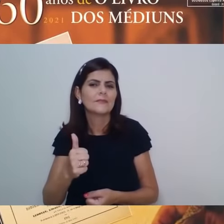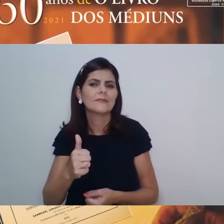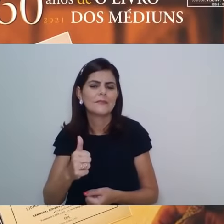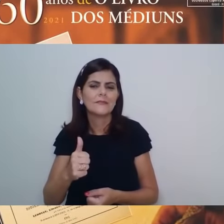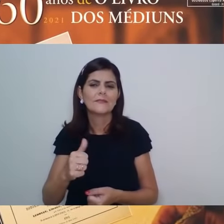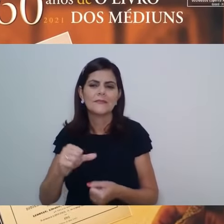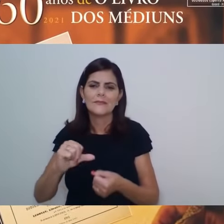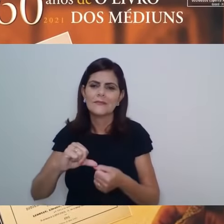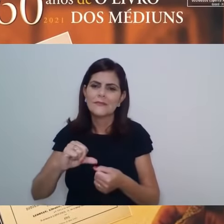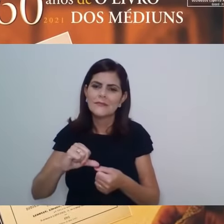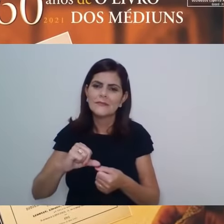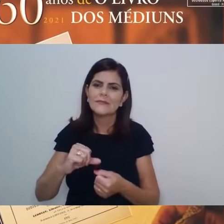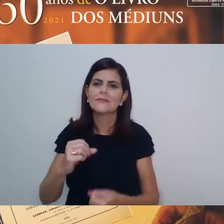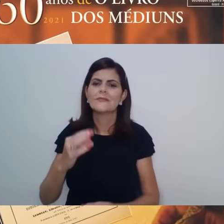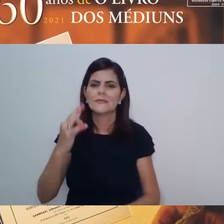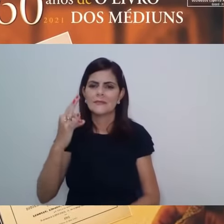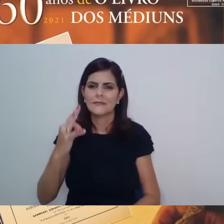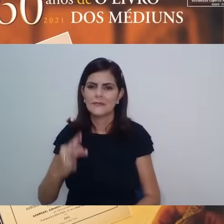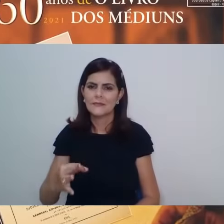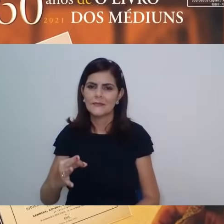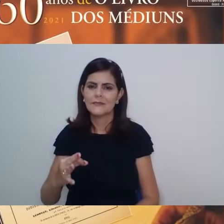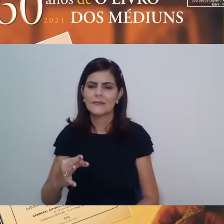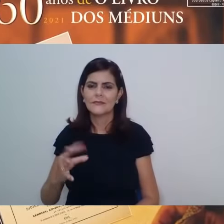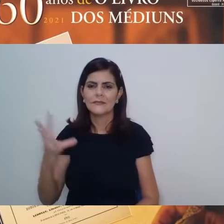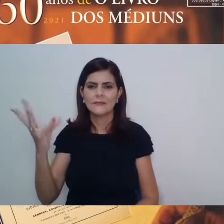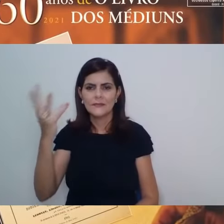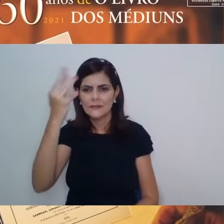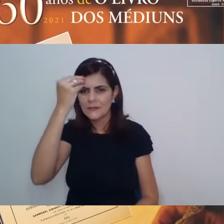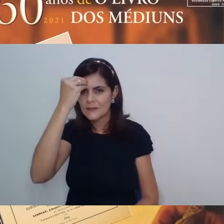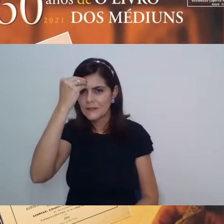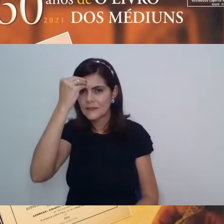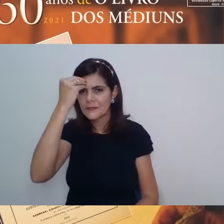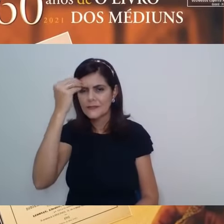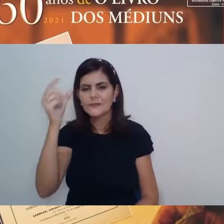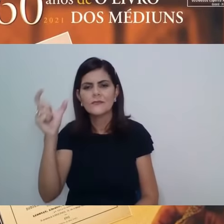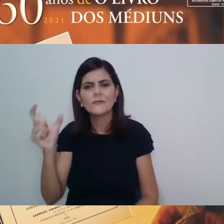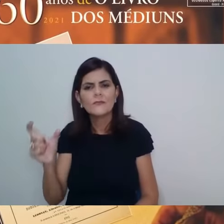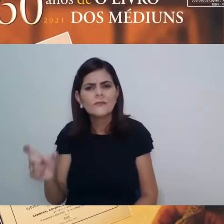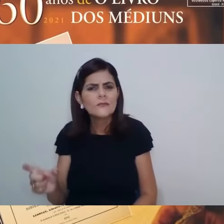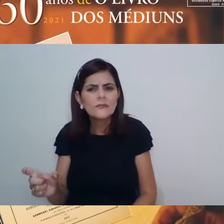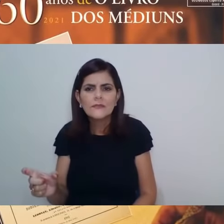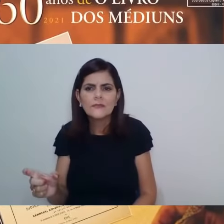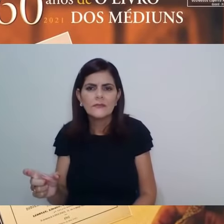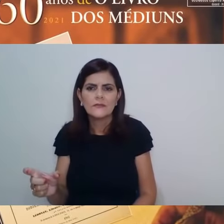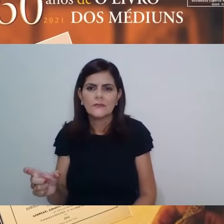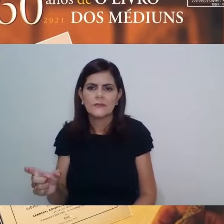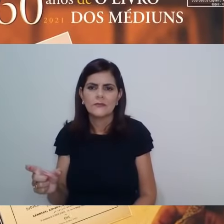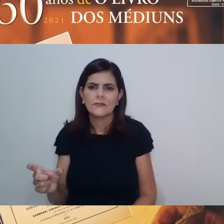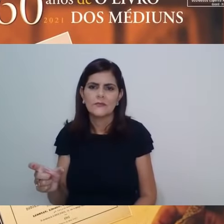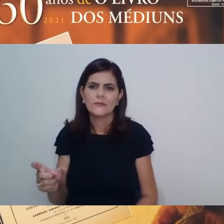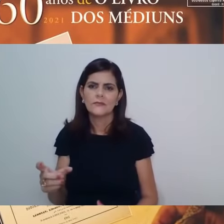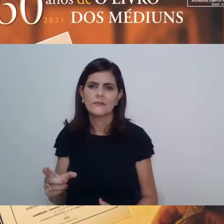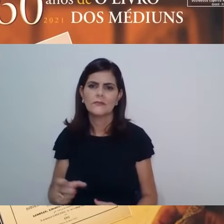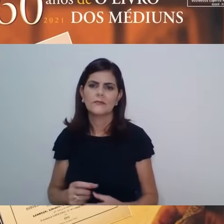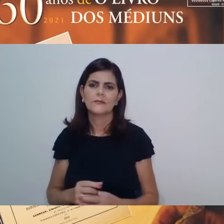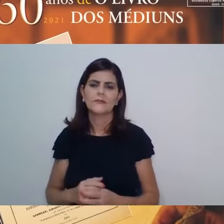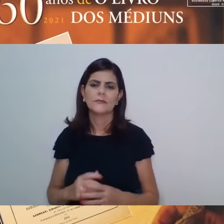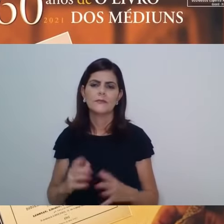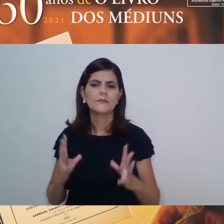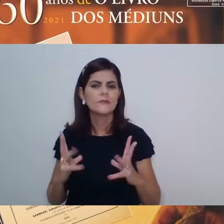para todos nós, médiuns hoje, imperfeitos que somos, mas, esperamos,